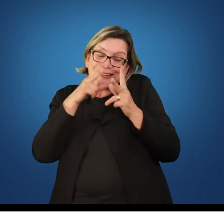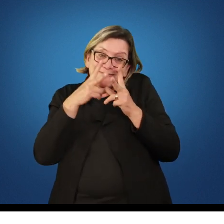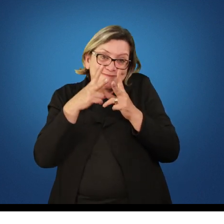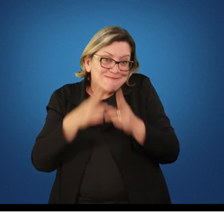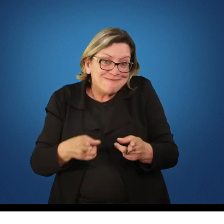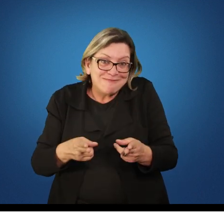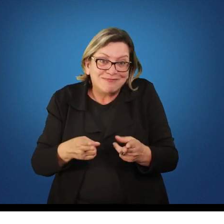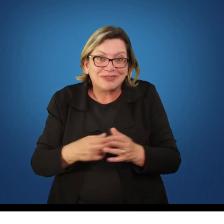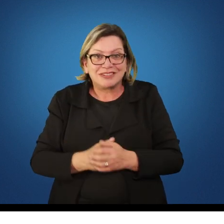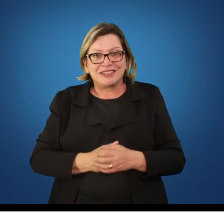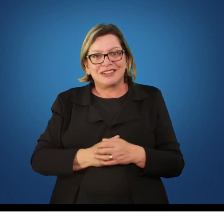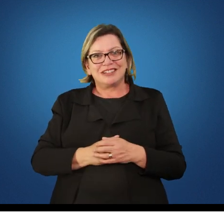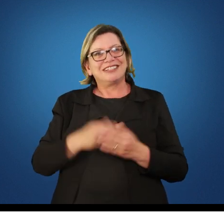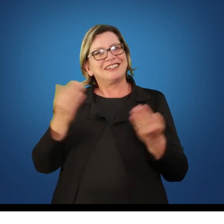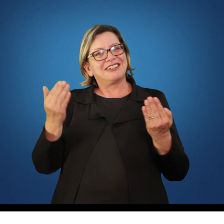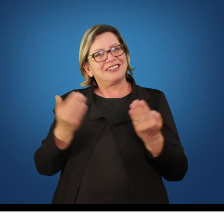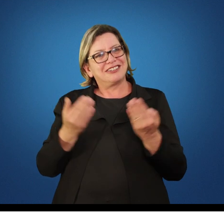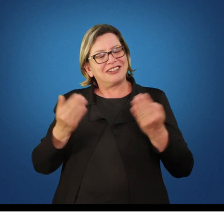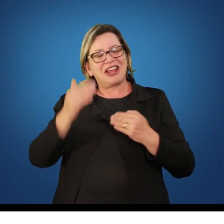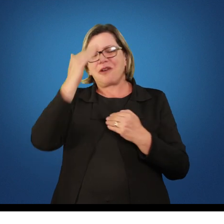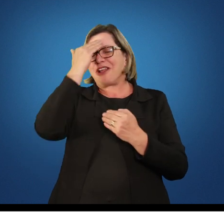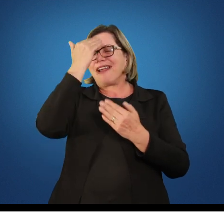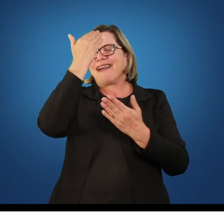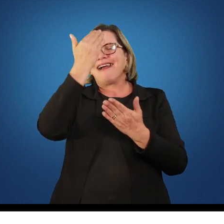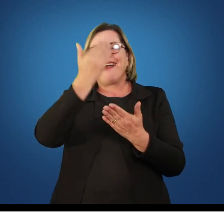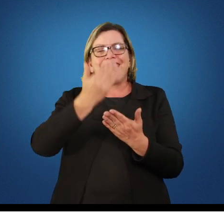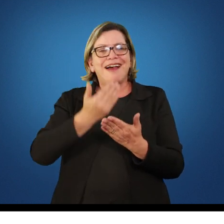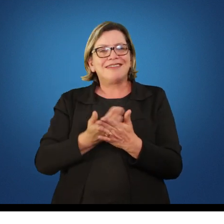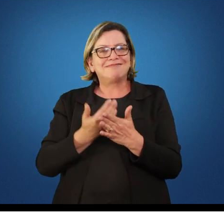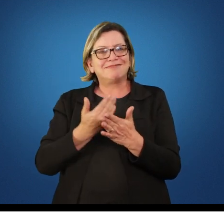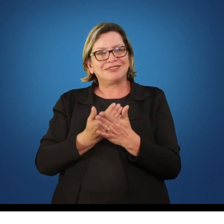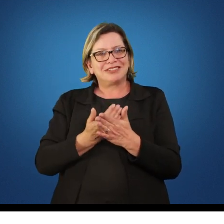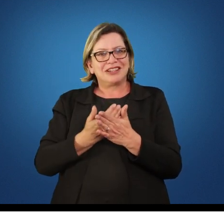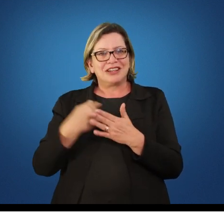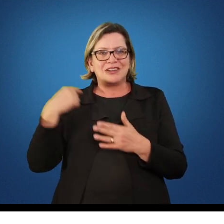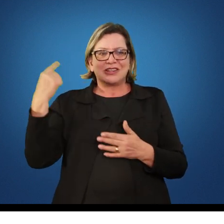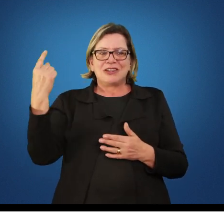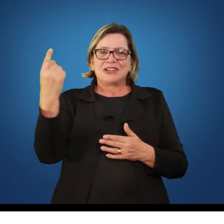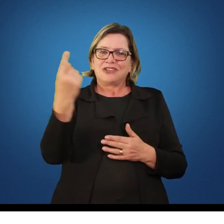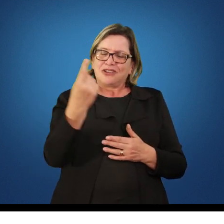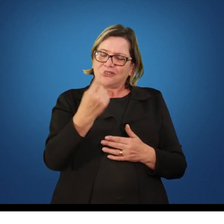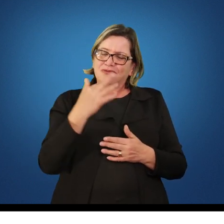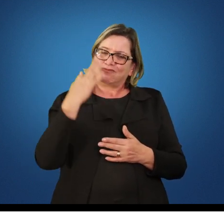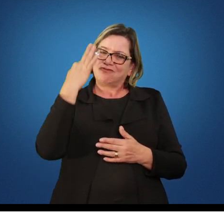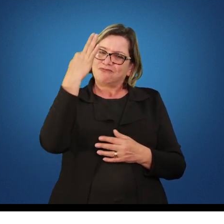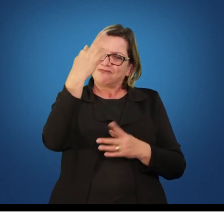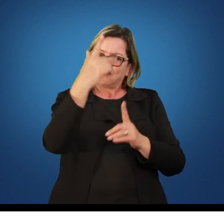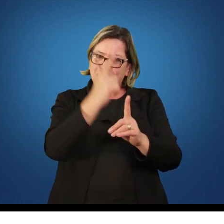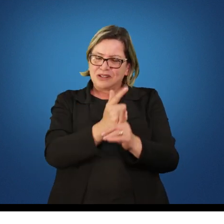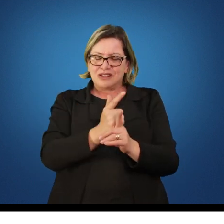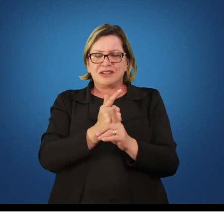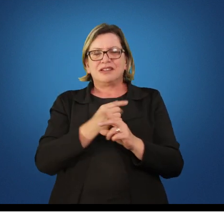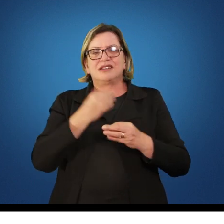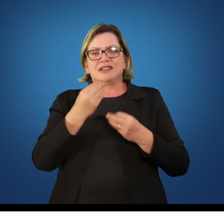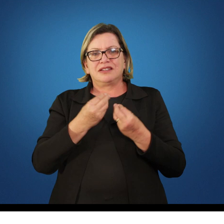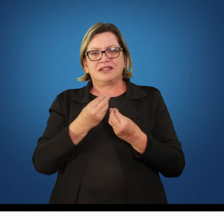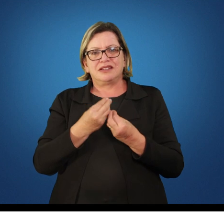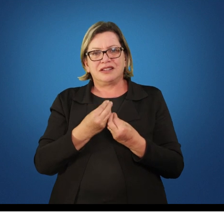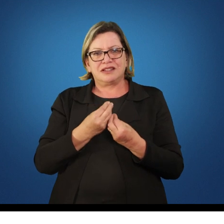e é isso pessoal eu acredito que nós teremos outros encontros aí pela web